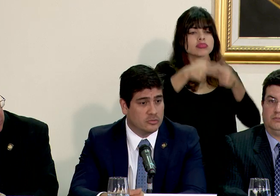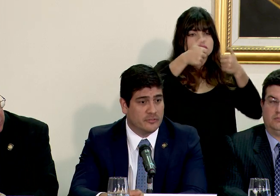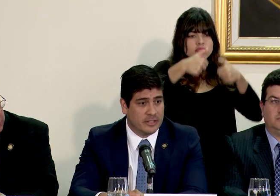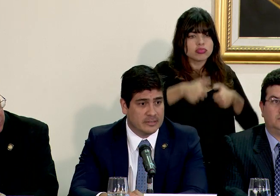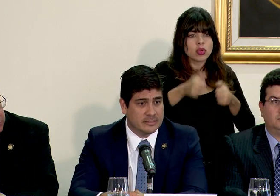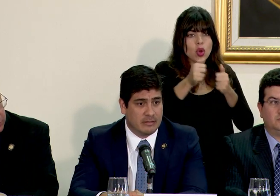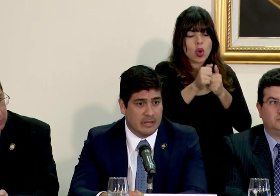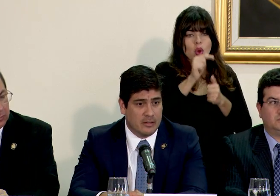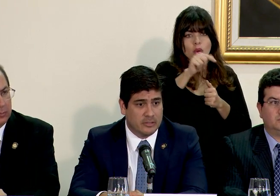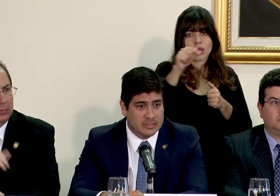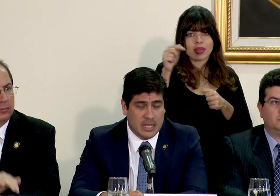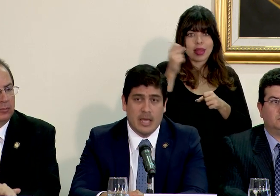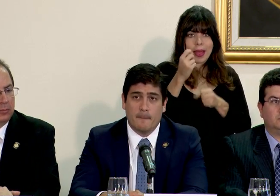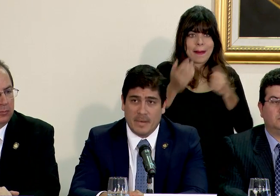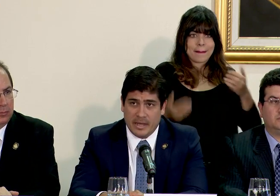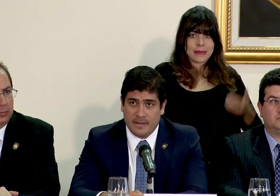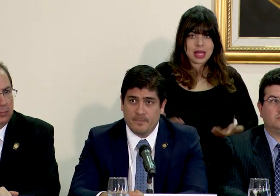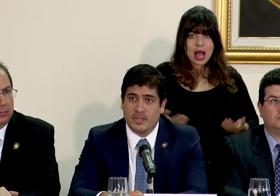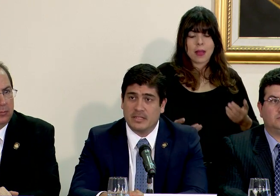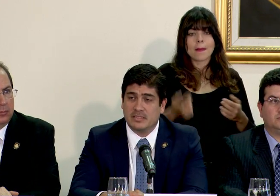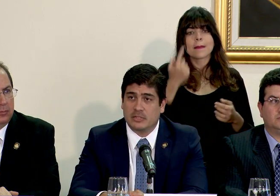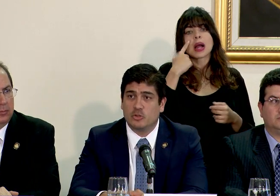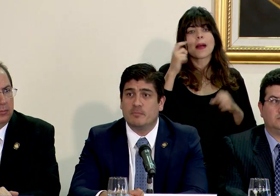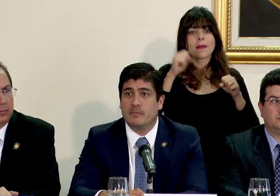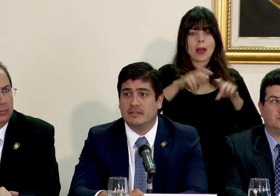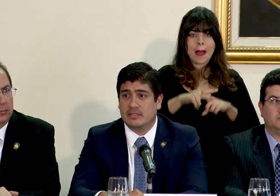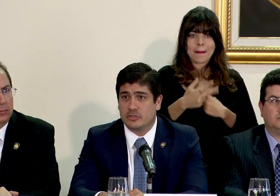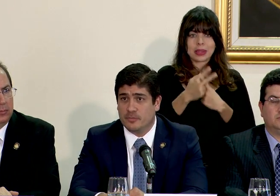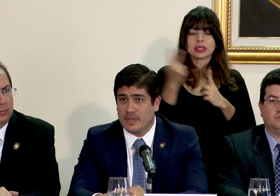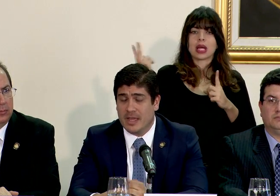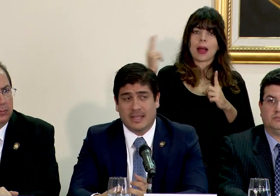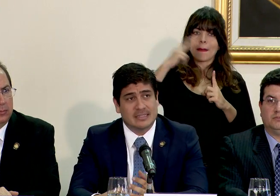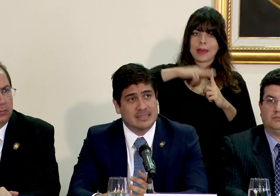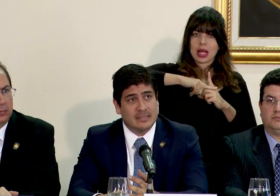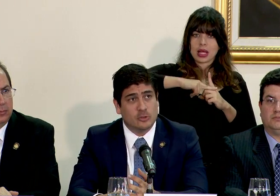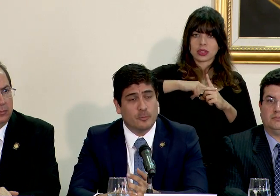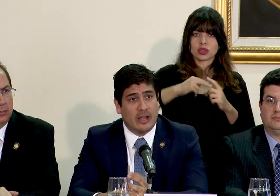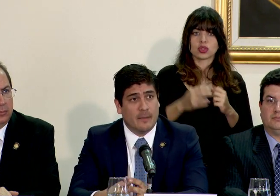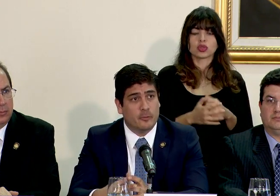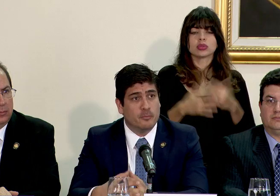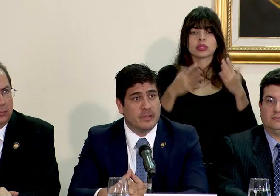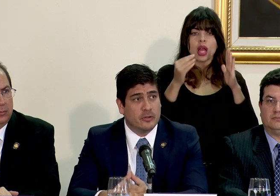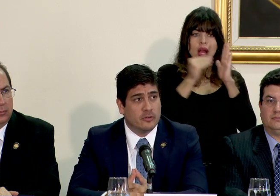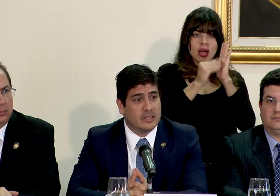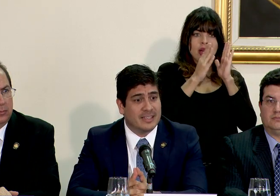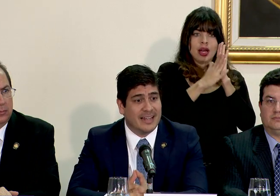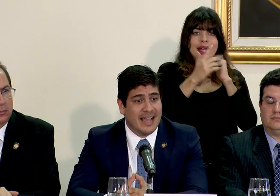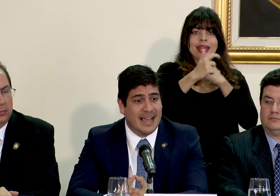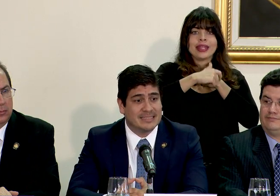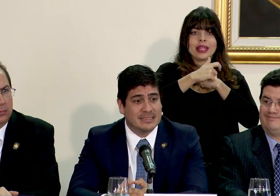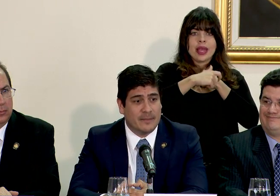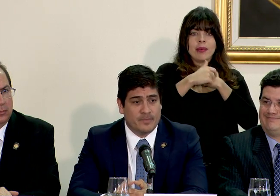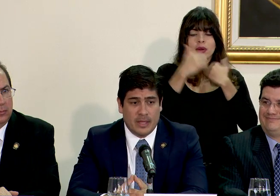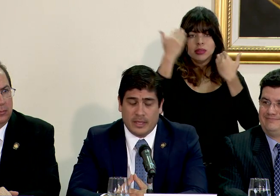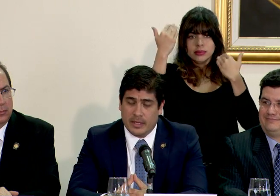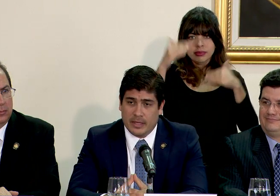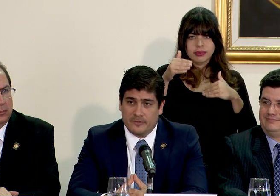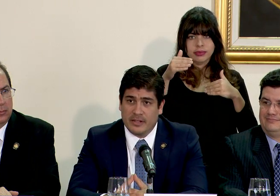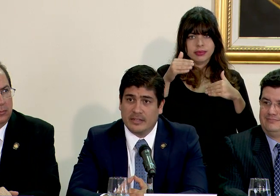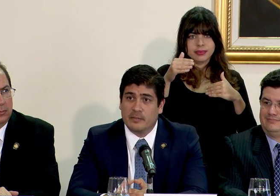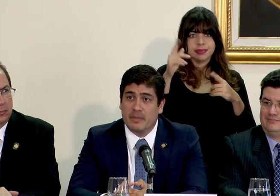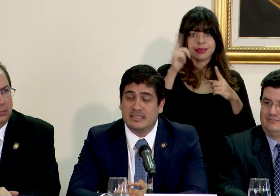llegado con los diferentes trabajadores para iniciar su implementación que está estupulada por un periodo que llegará hasta